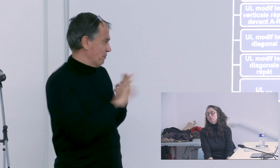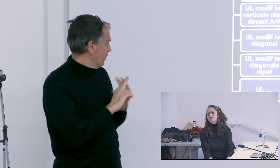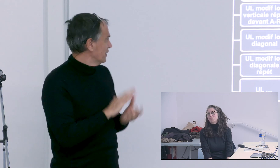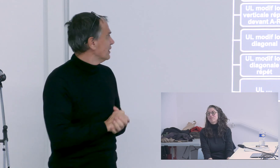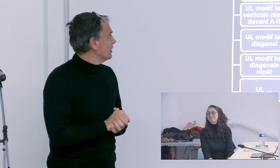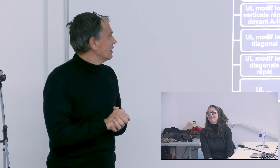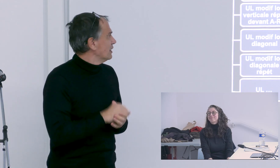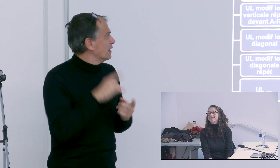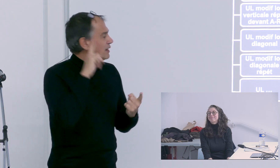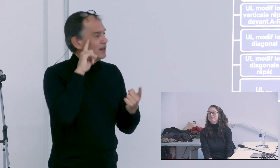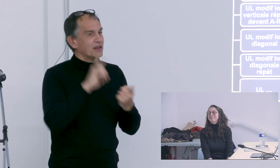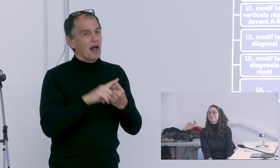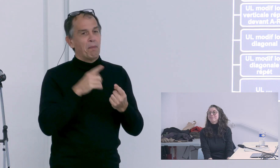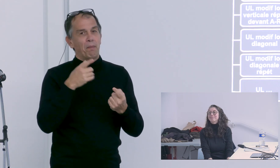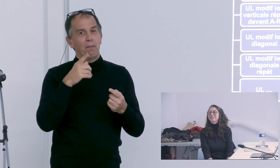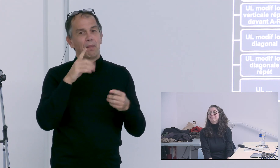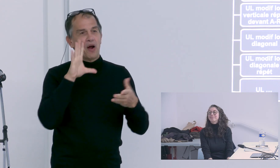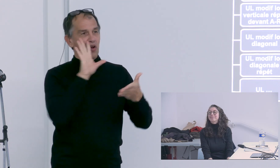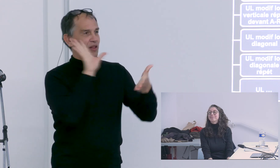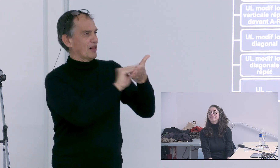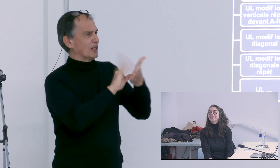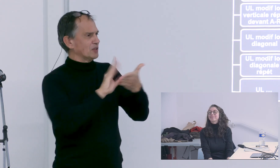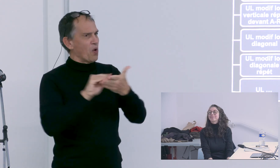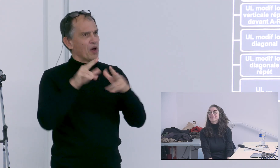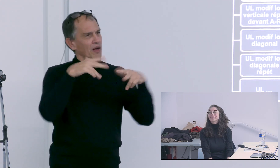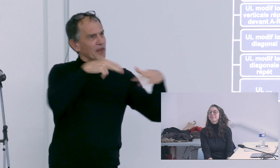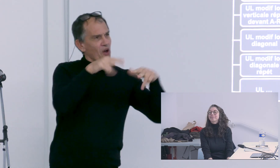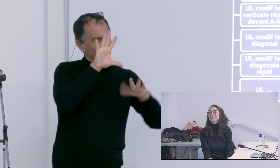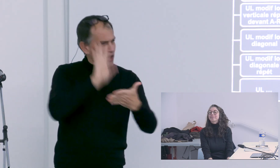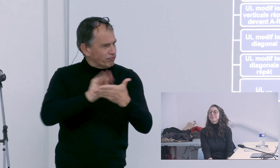peut-être que vous pouvez me répondre maintenant sur ce sujet